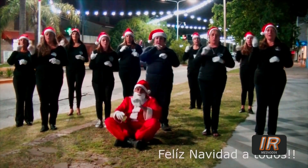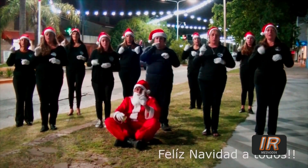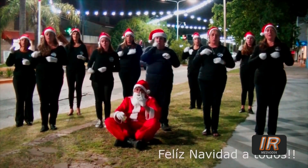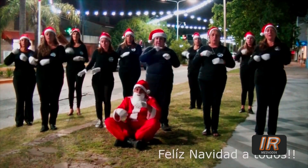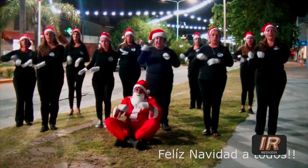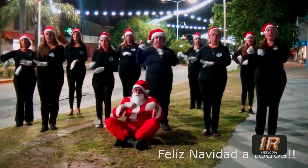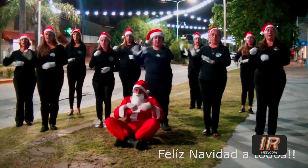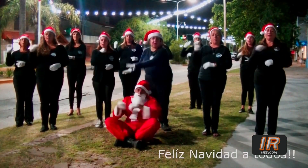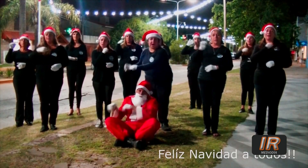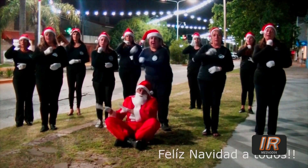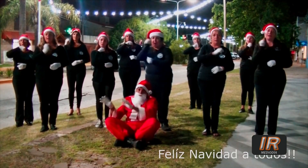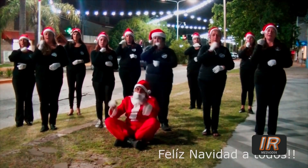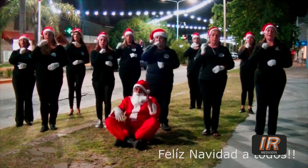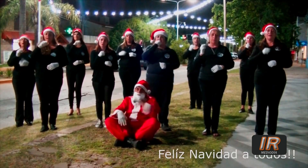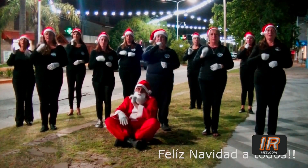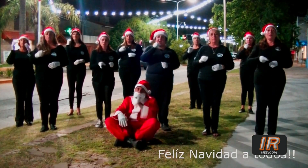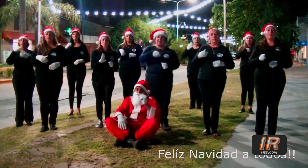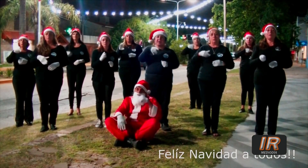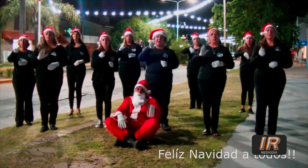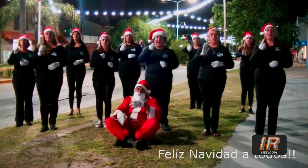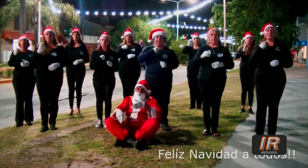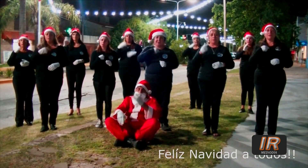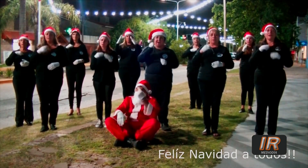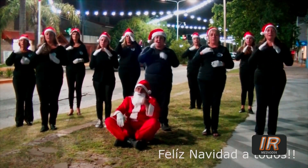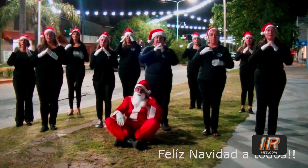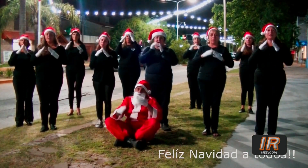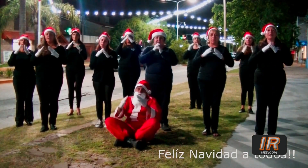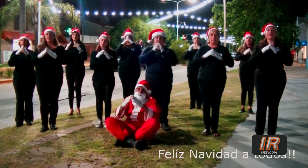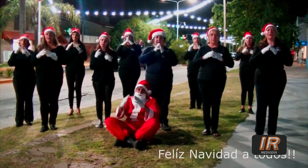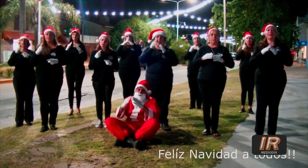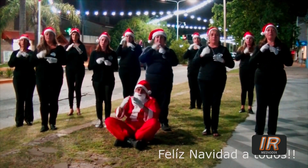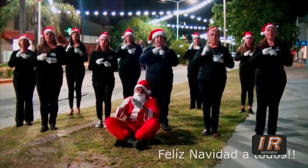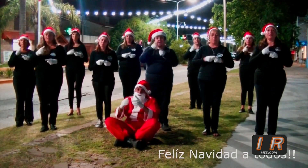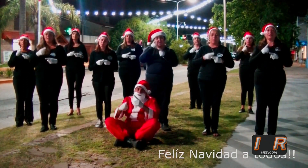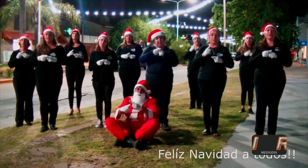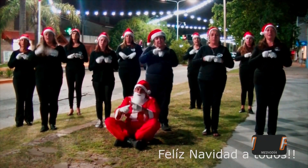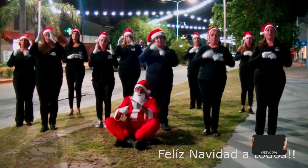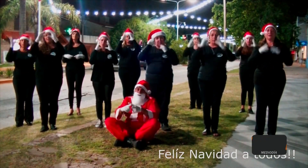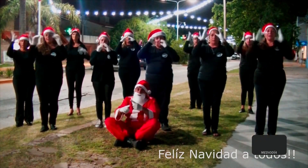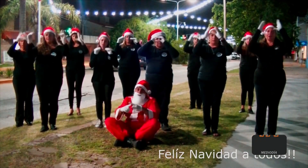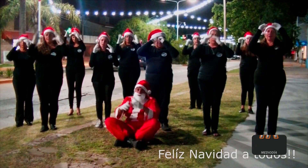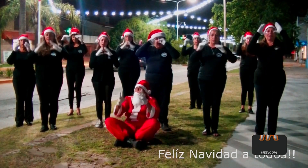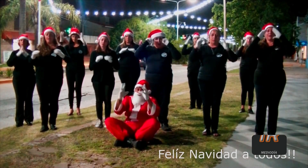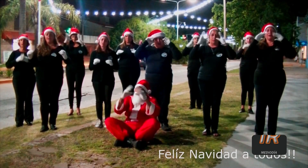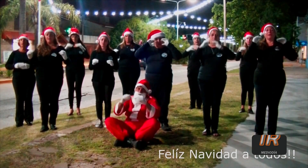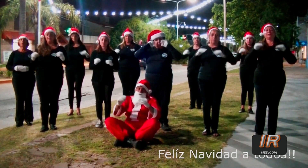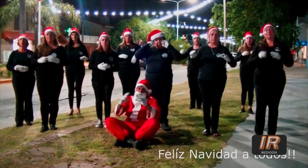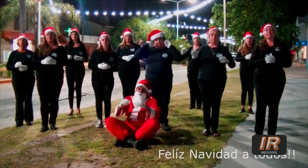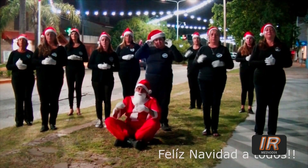Navidad, no dejo de cantar. Vamos a mi casa que hay fiesta en Navidad.